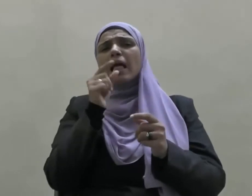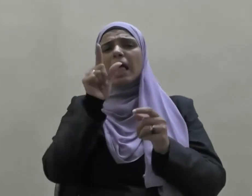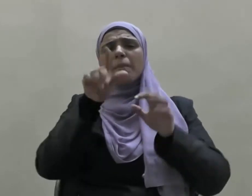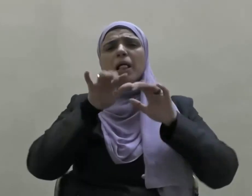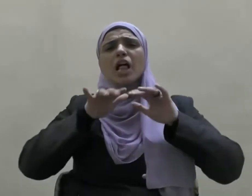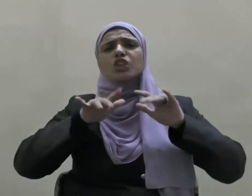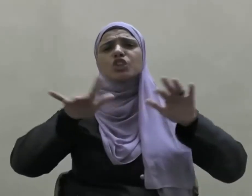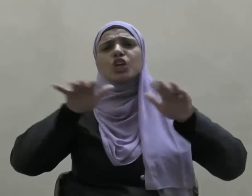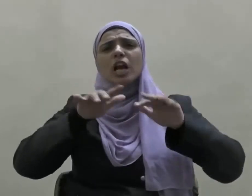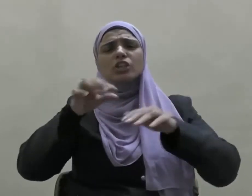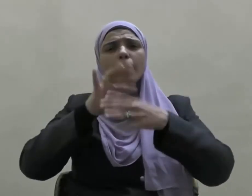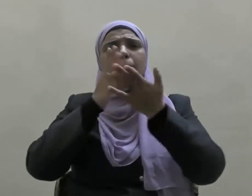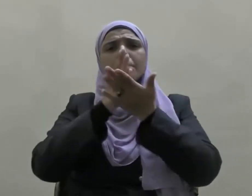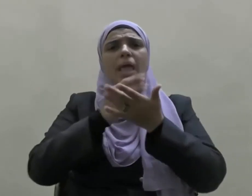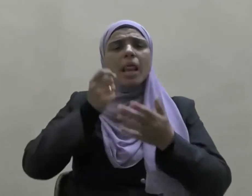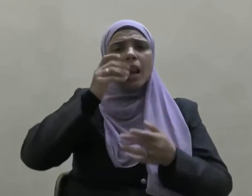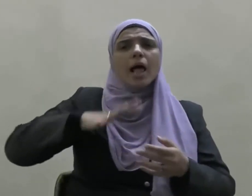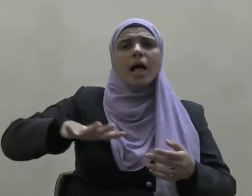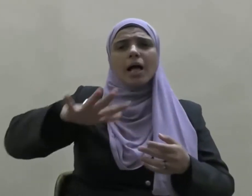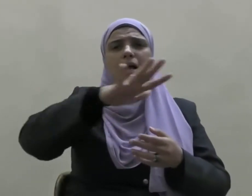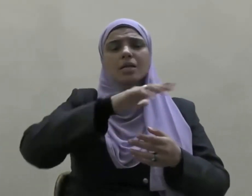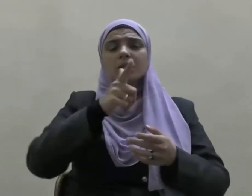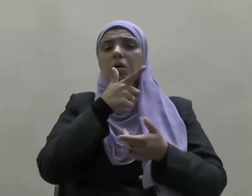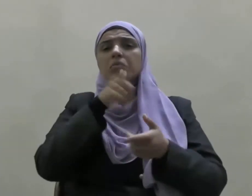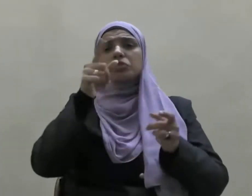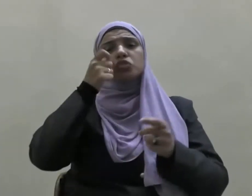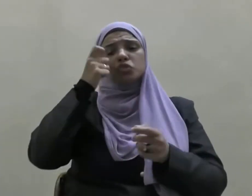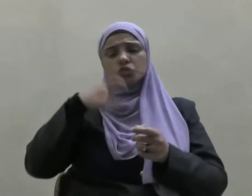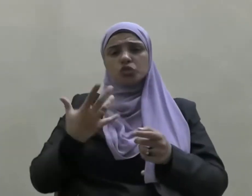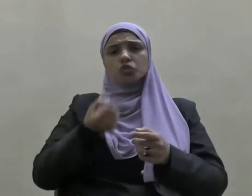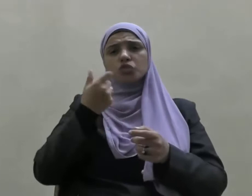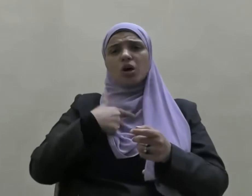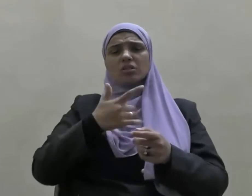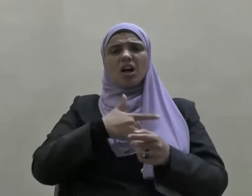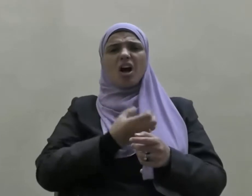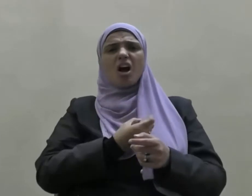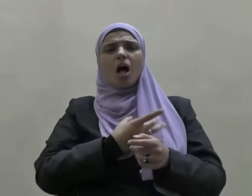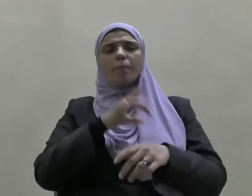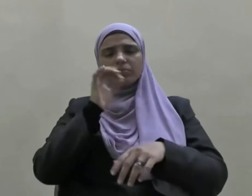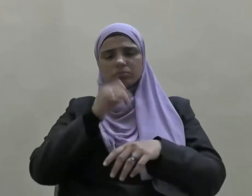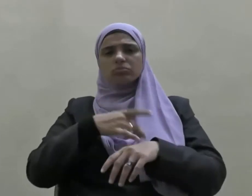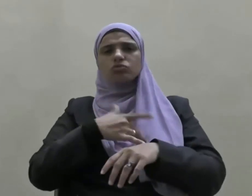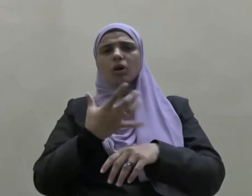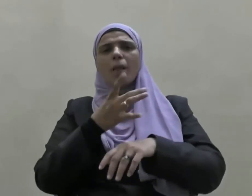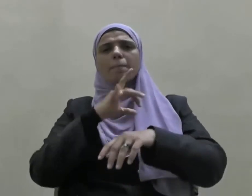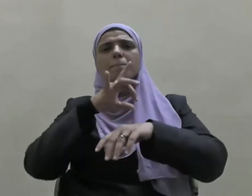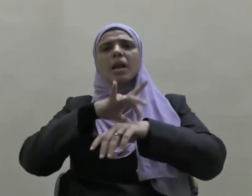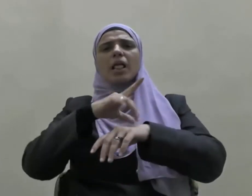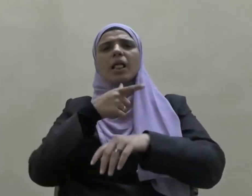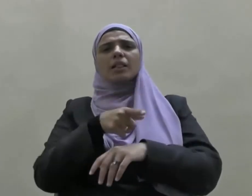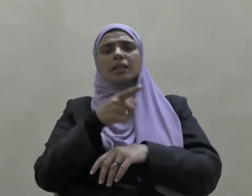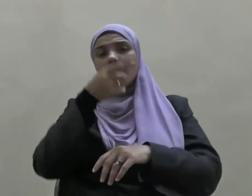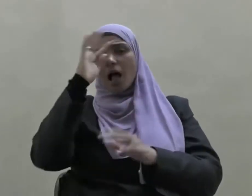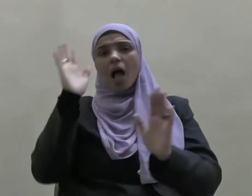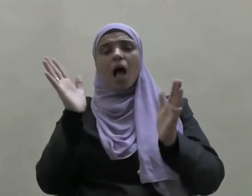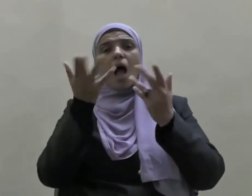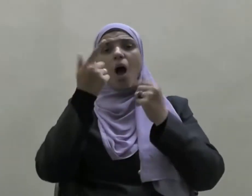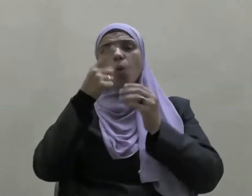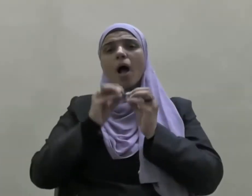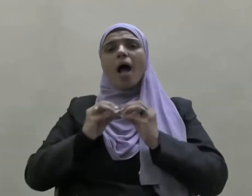تنتشر بين الناس يطلقها صاحب قلب مريض أو تطلقها